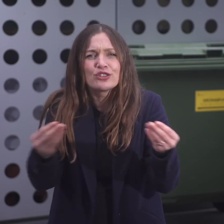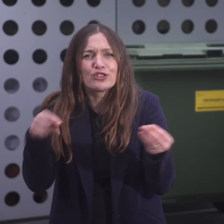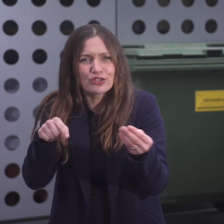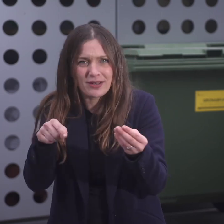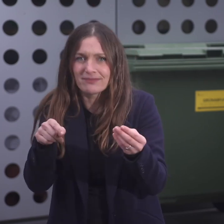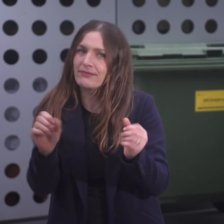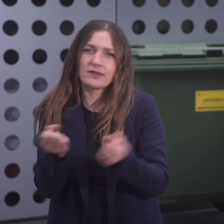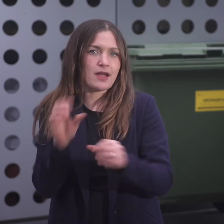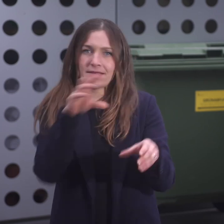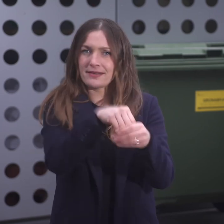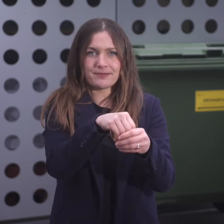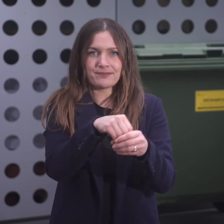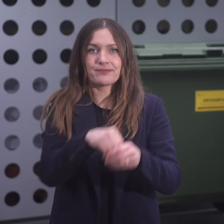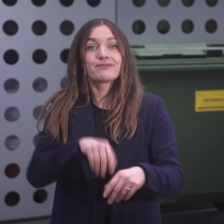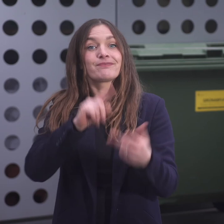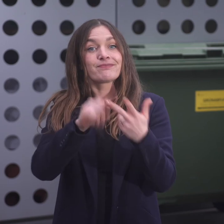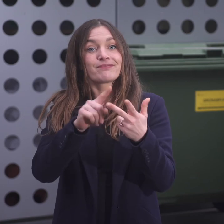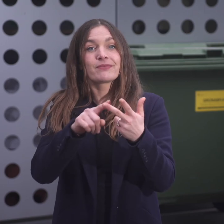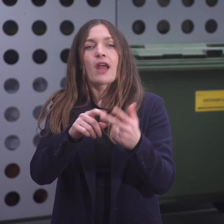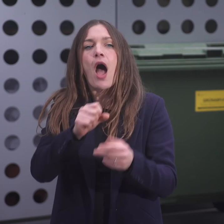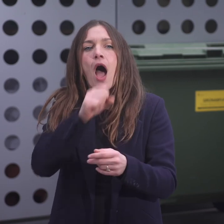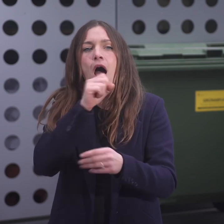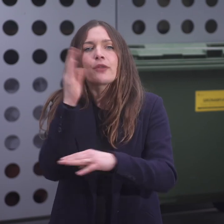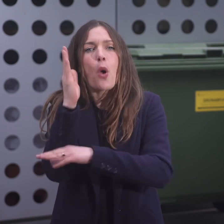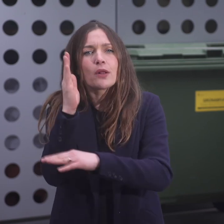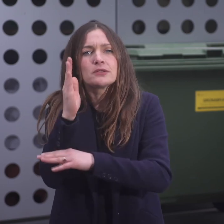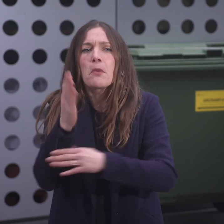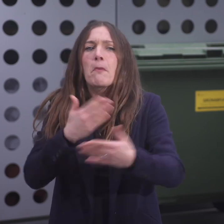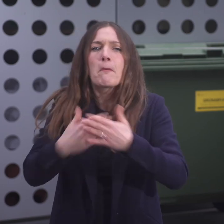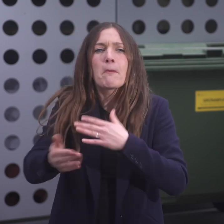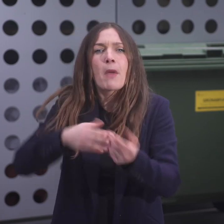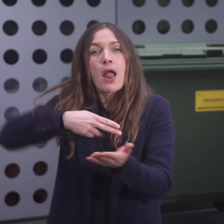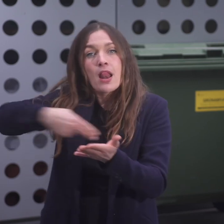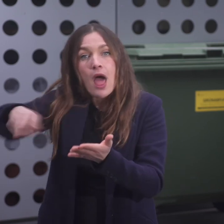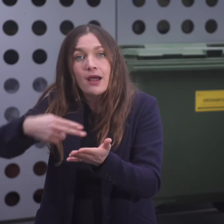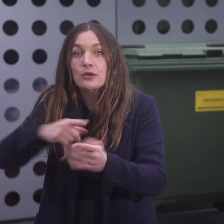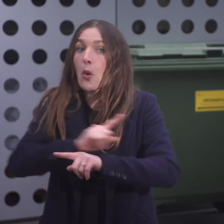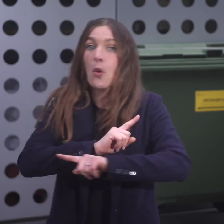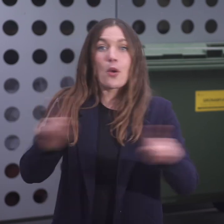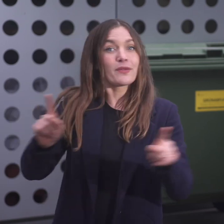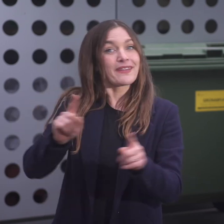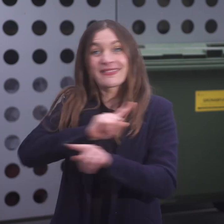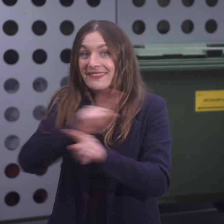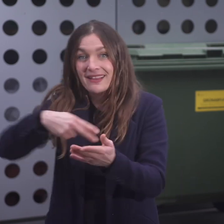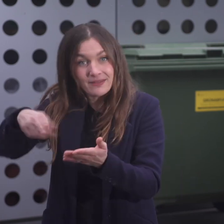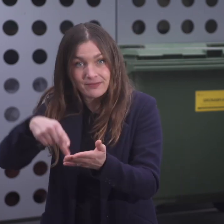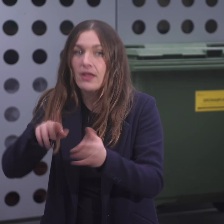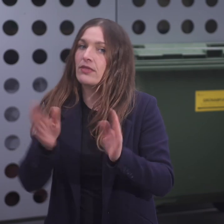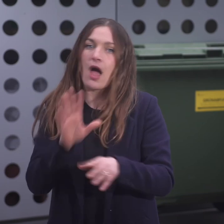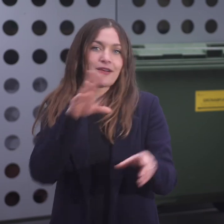Staubsaugerbeutel, Katzen- und Hundekot, Abfall, der ansteckbar sein könnte